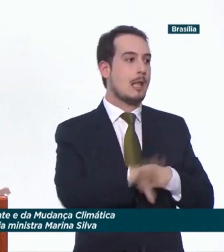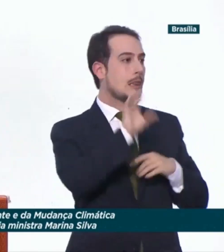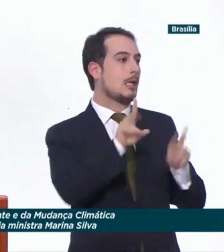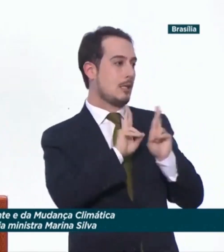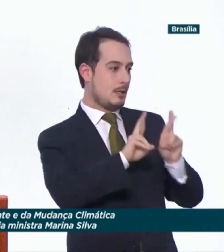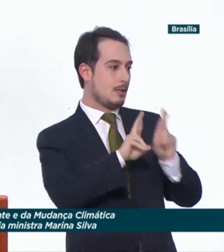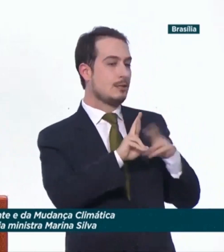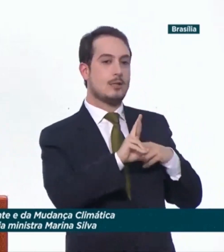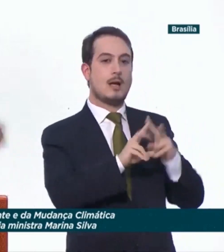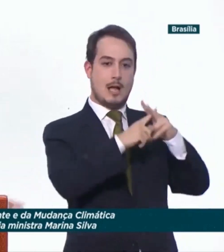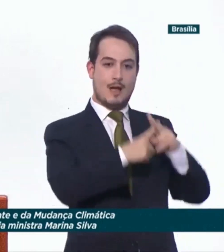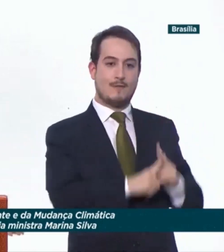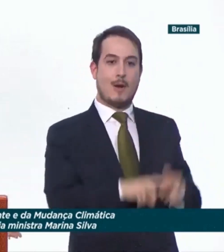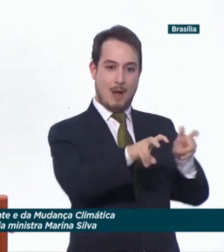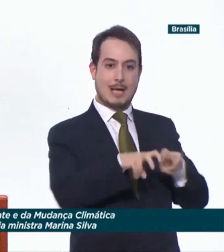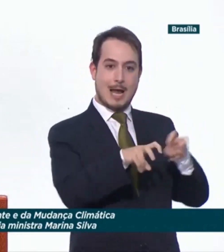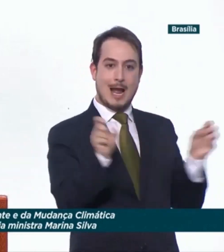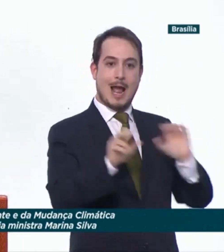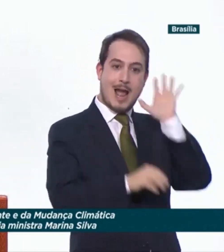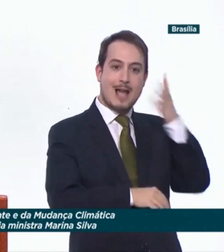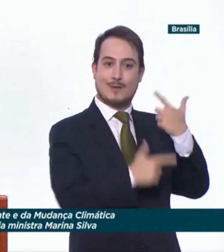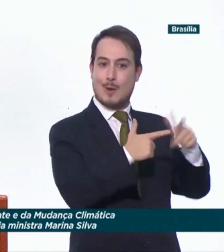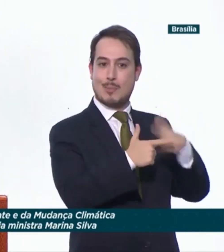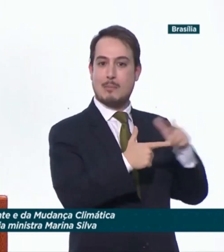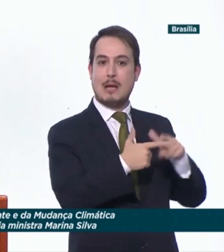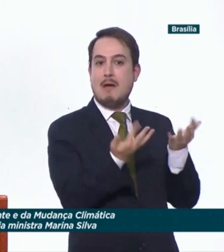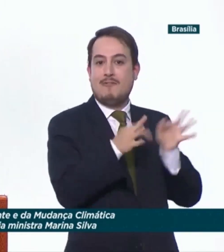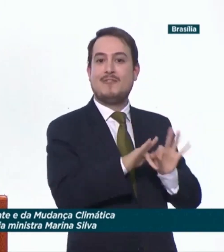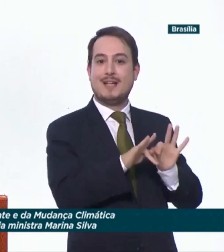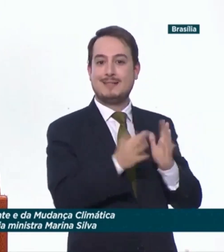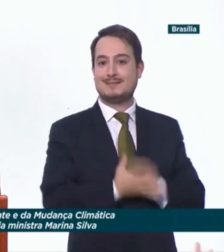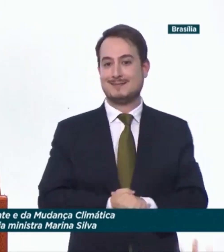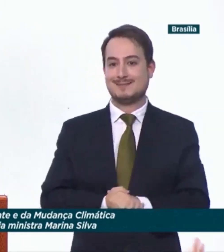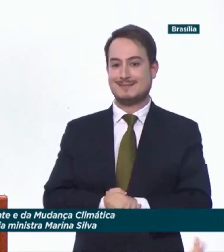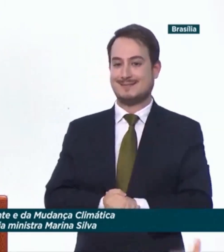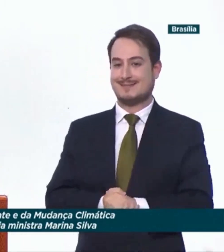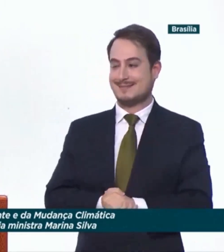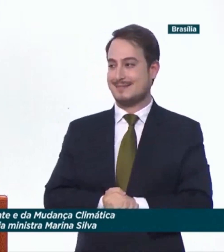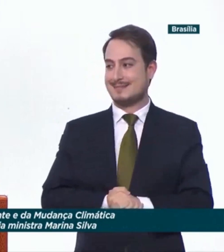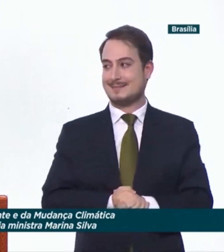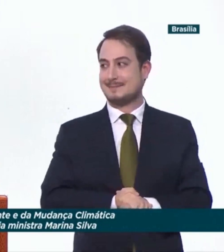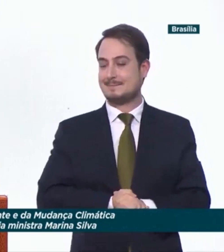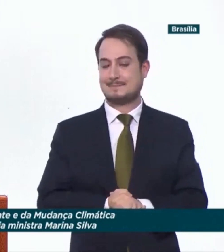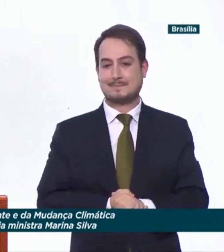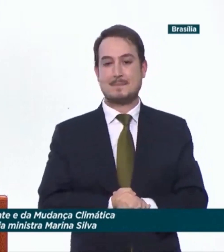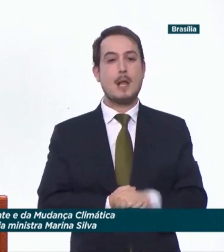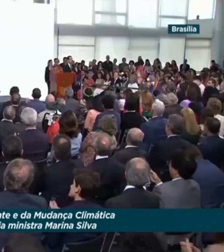estados e municípios. No discurso, Marina Silva também anunciou a criação da Secretaria